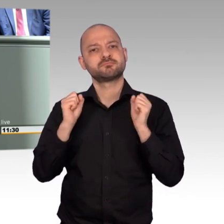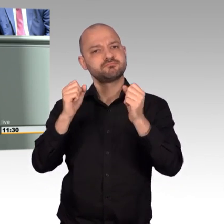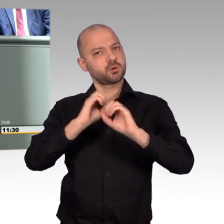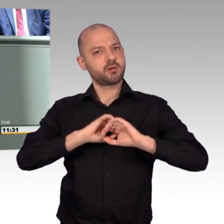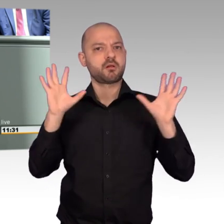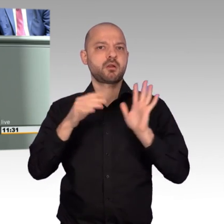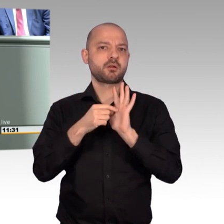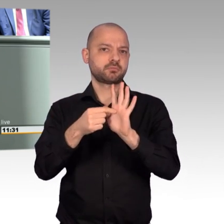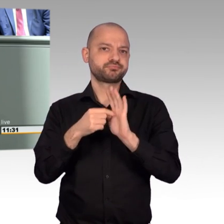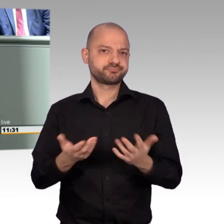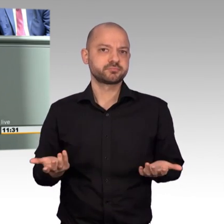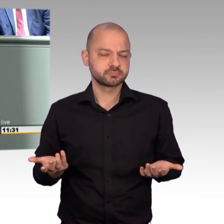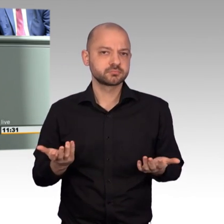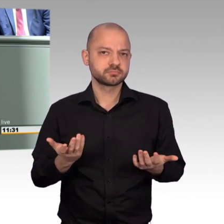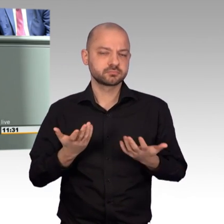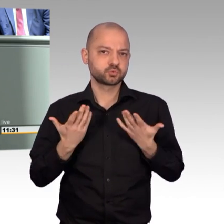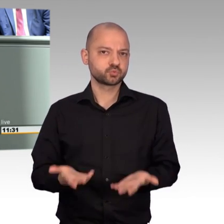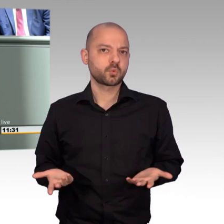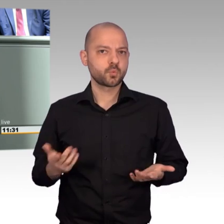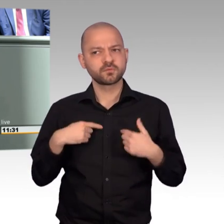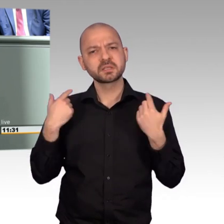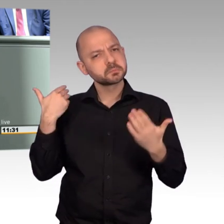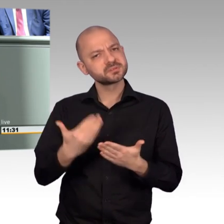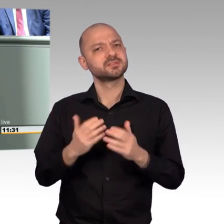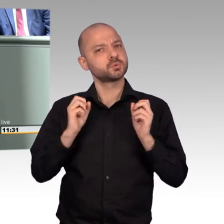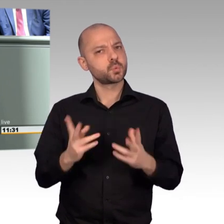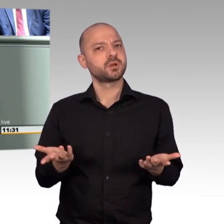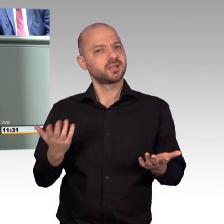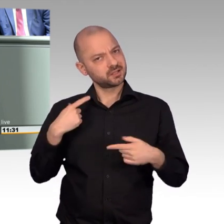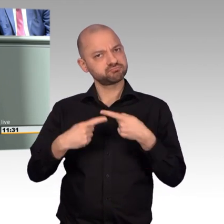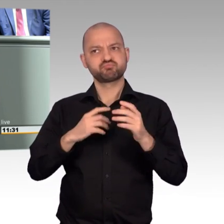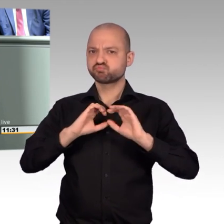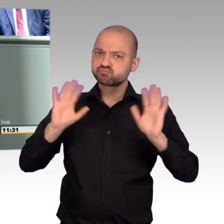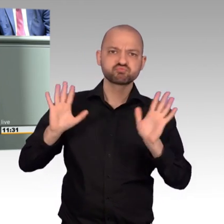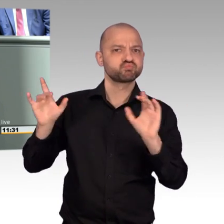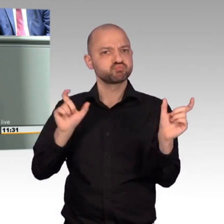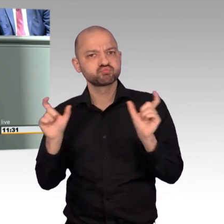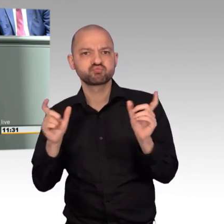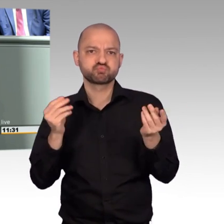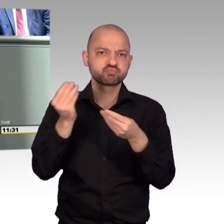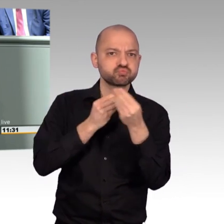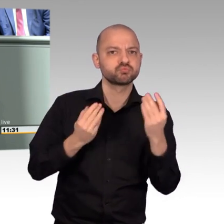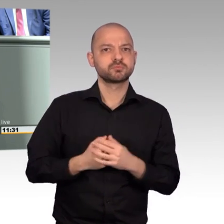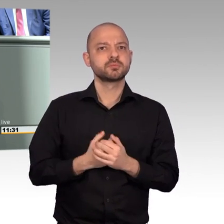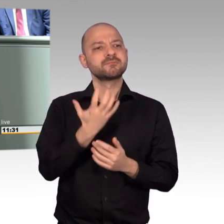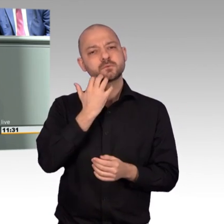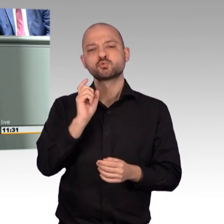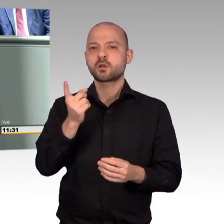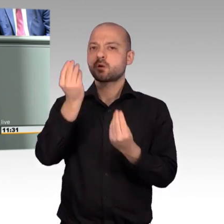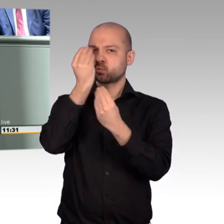diplomatischen Gesprächen, die wir haben, deutlich zu machen. Und ich will auch darauf hinweisen, dass Deutschland weiterhin bereit ist mit der Unifil-Mission übrigens